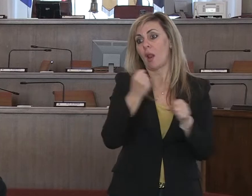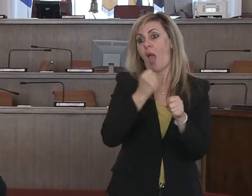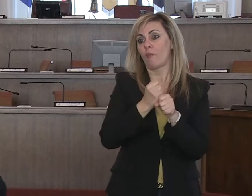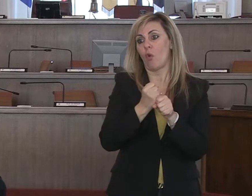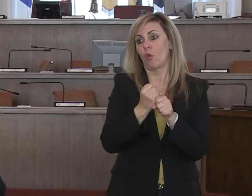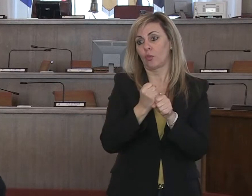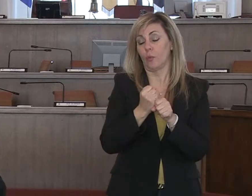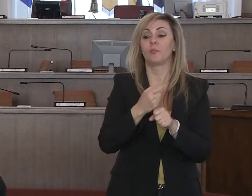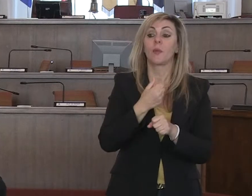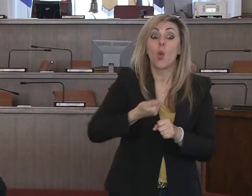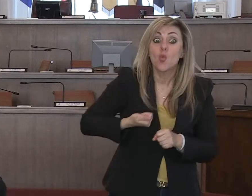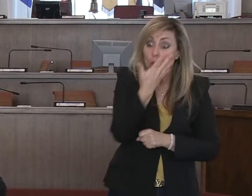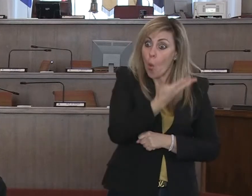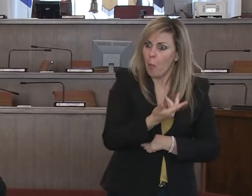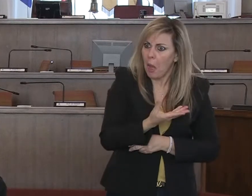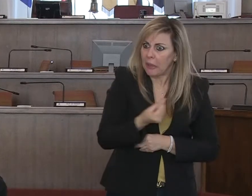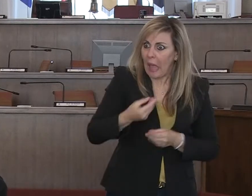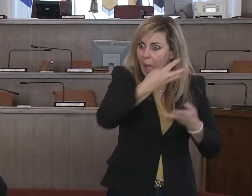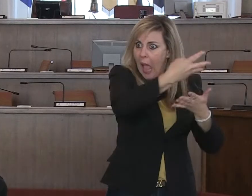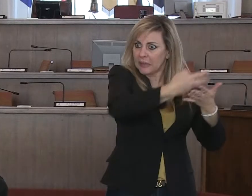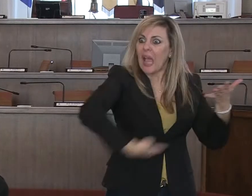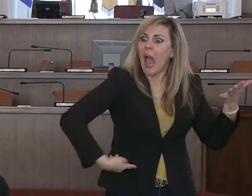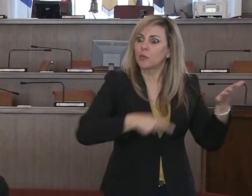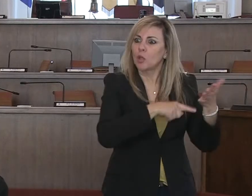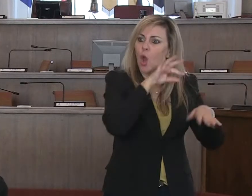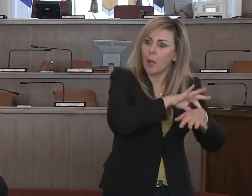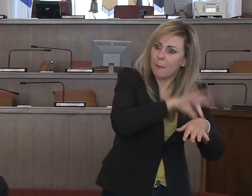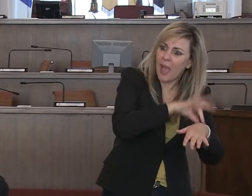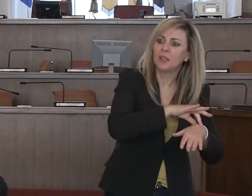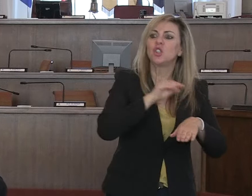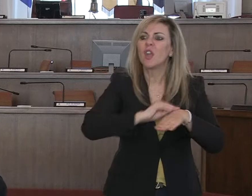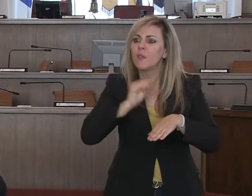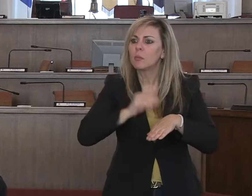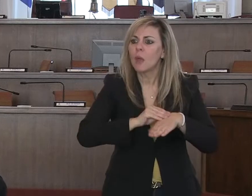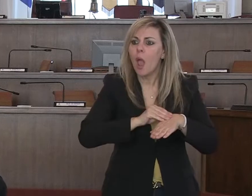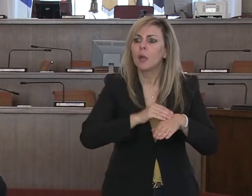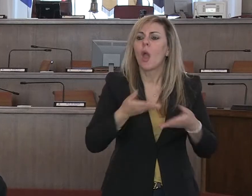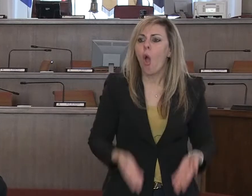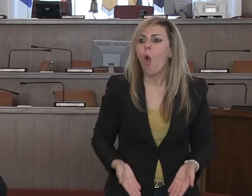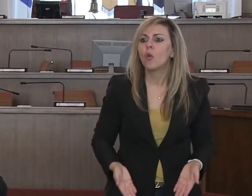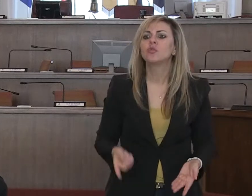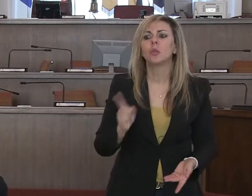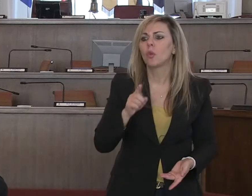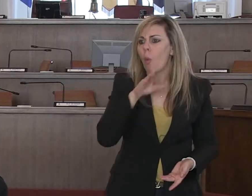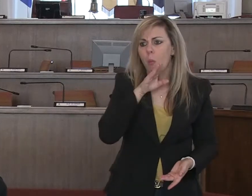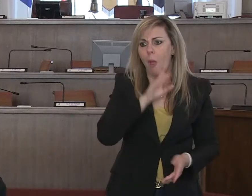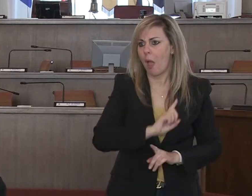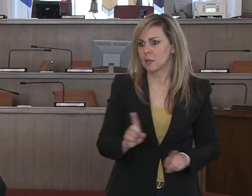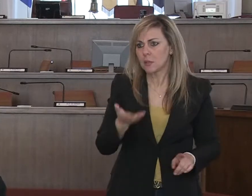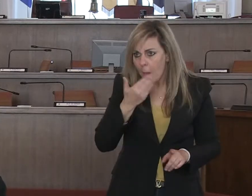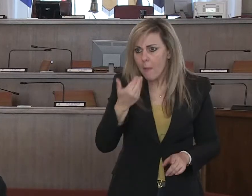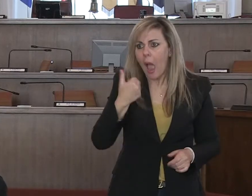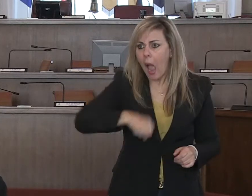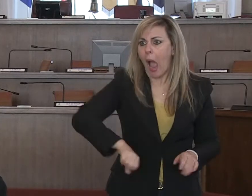numeri anche cospicui di medici e di infermieri, oggi abbiamo questa grande carenza.